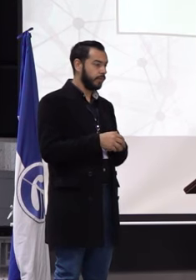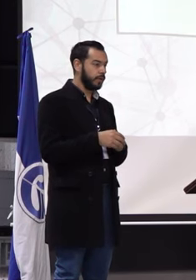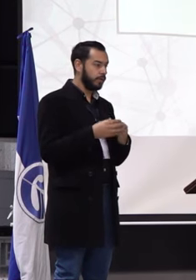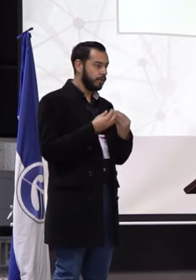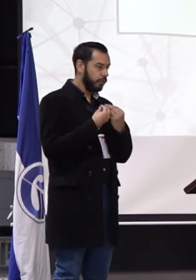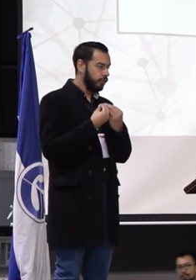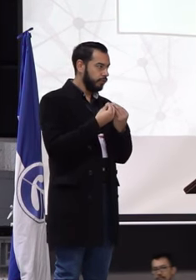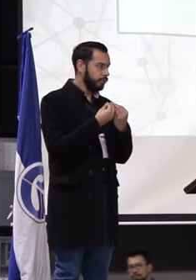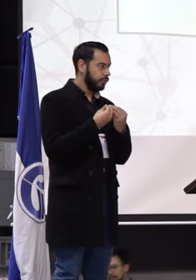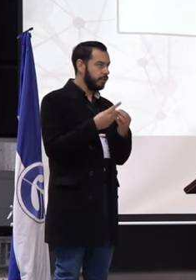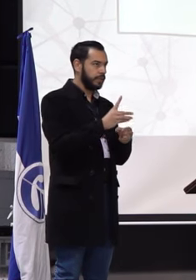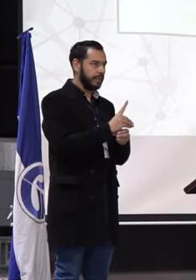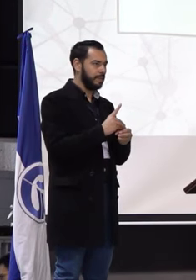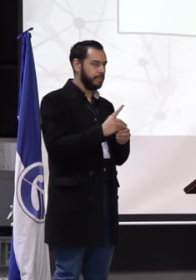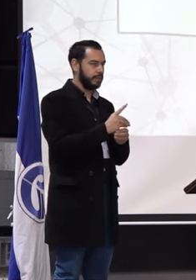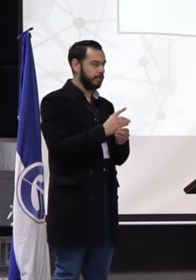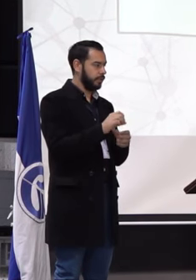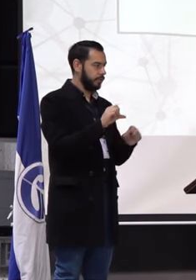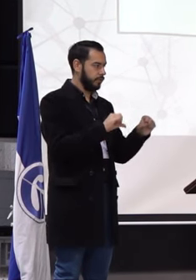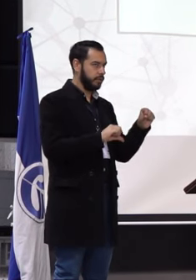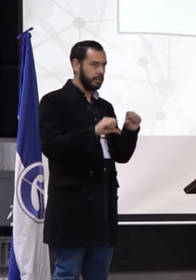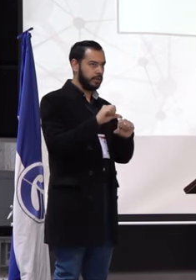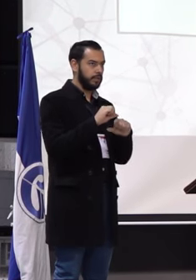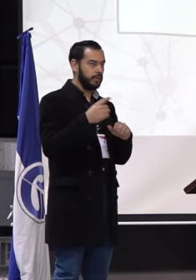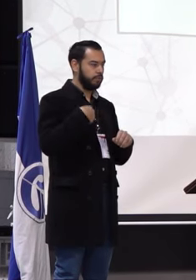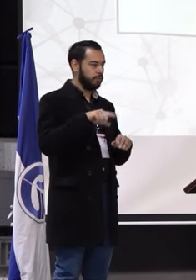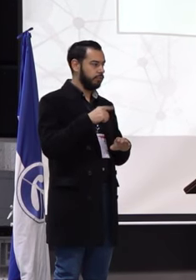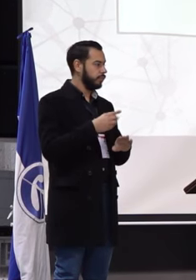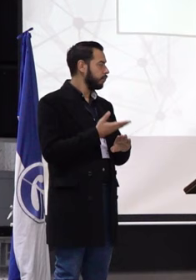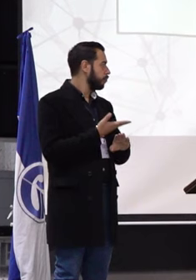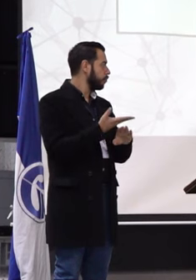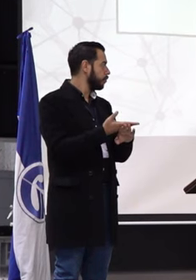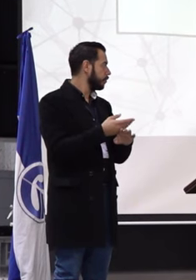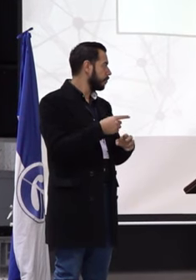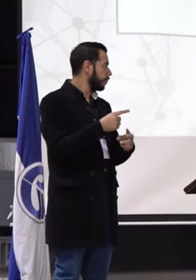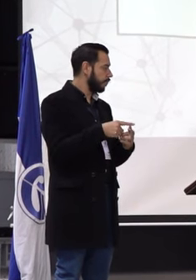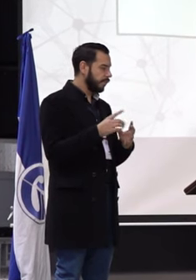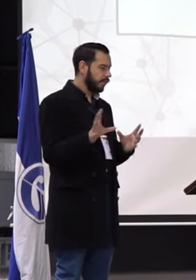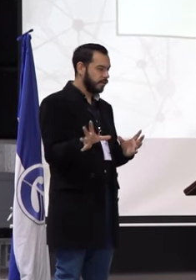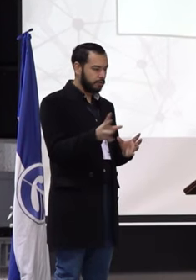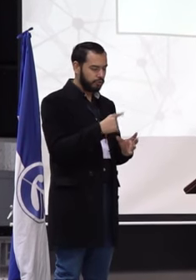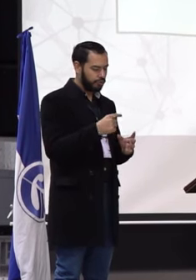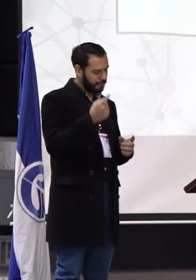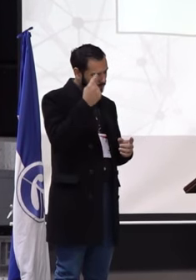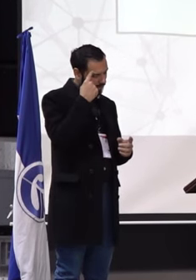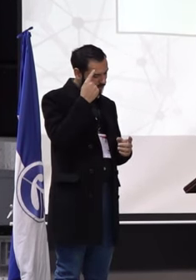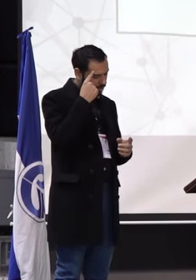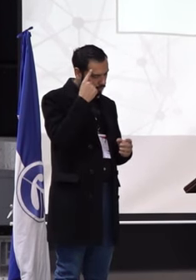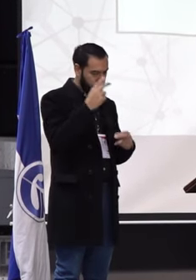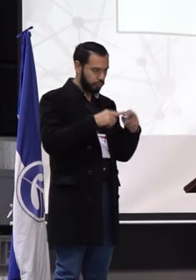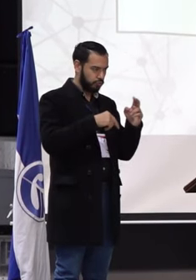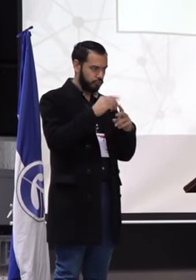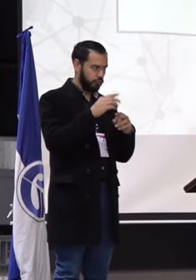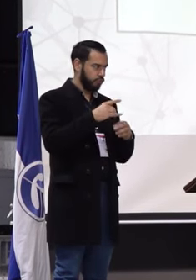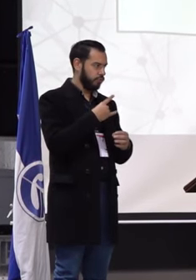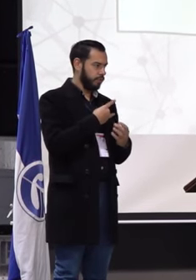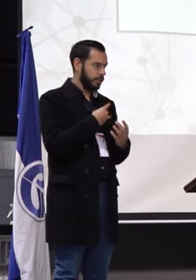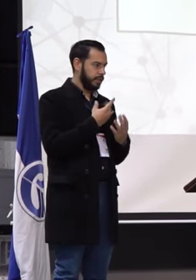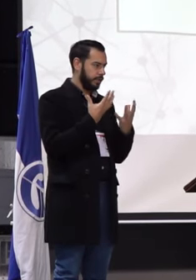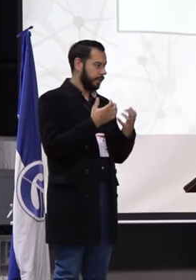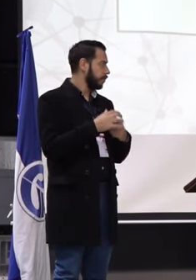del Consejo del Departamento de Química. Nuestra propuesta se denomina Entre todos pensamos y construimos la universidad que queremos.